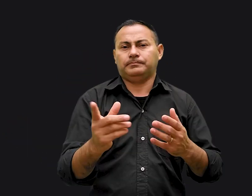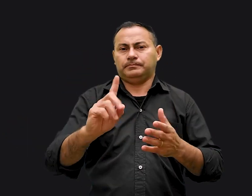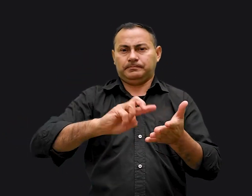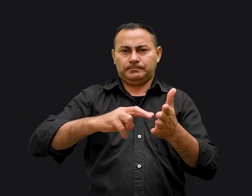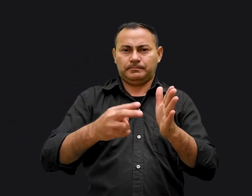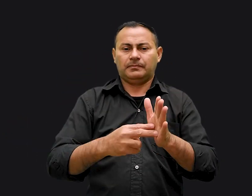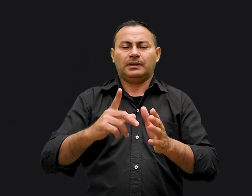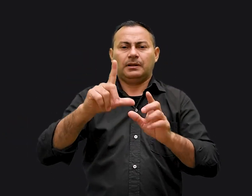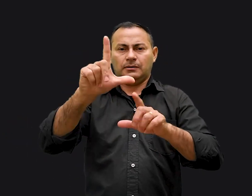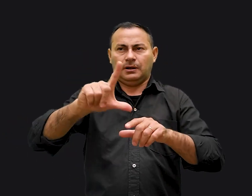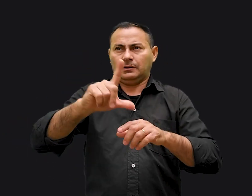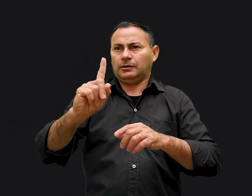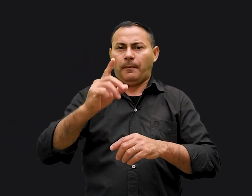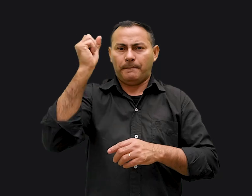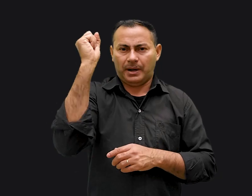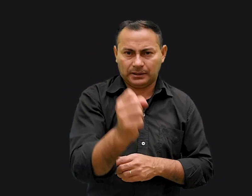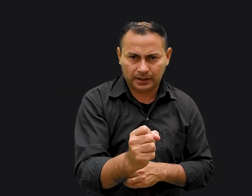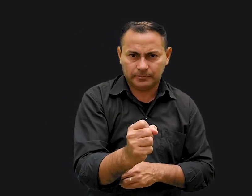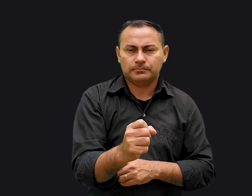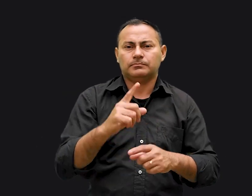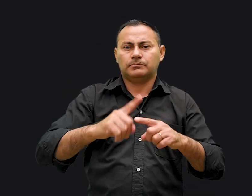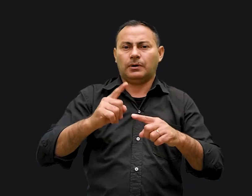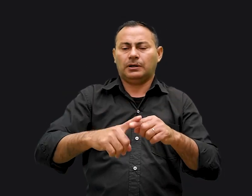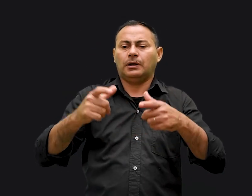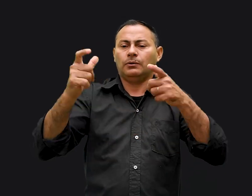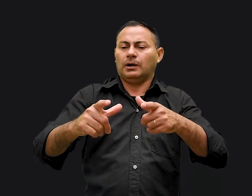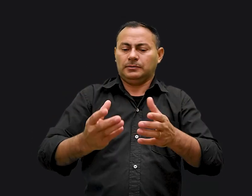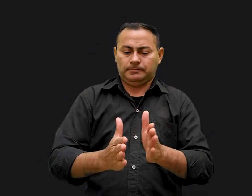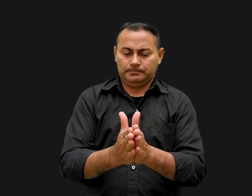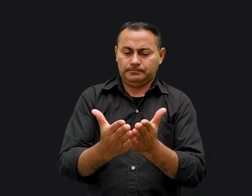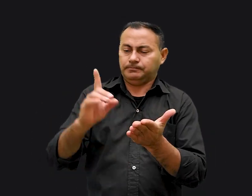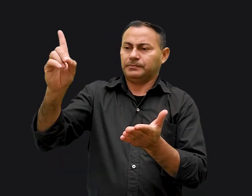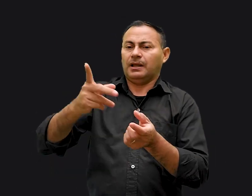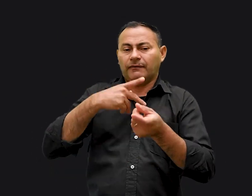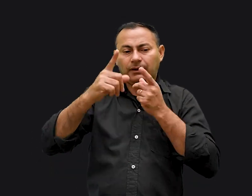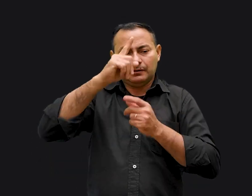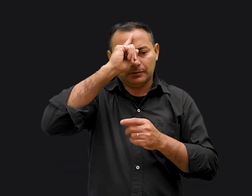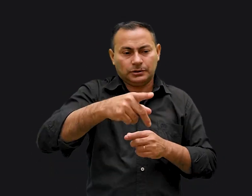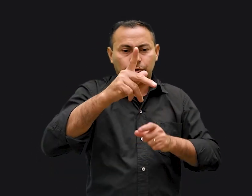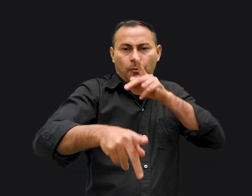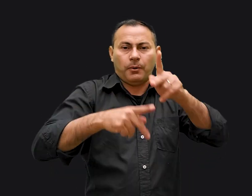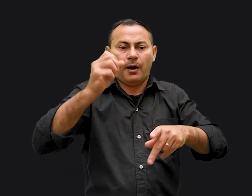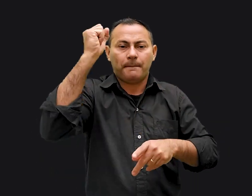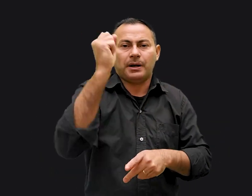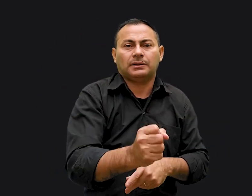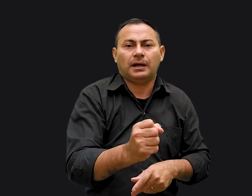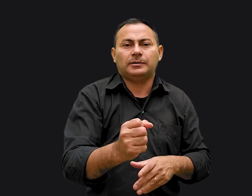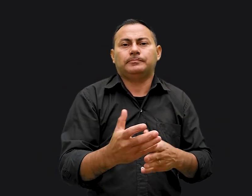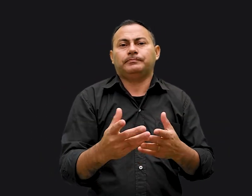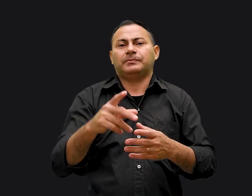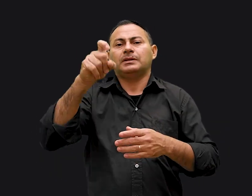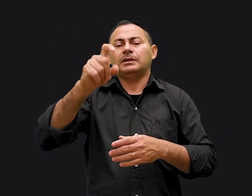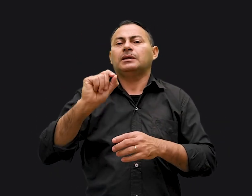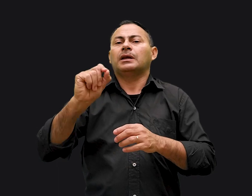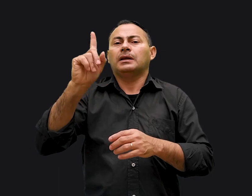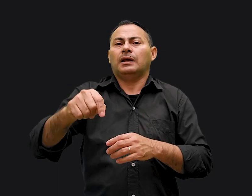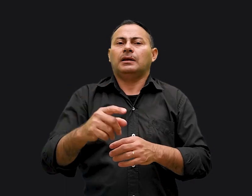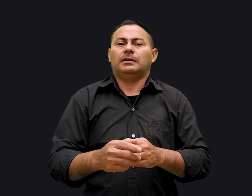não significa literalmente não matarás porque há lugares na Bíblia onde Deus ordenava o seu povo matar Seja quem for que